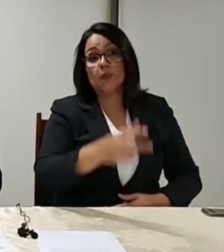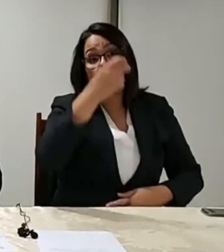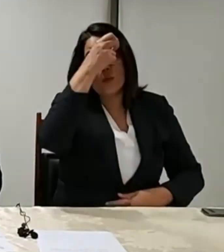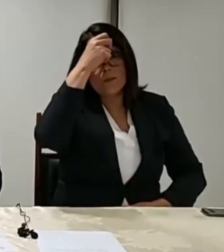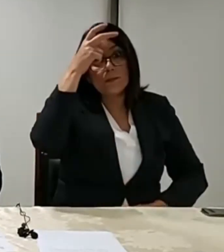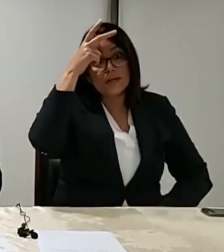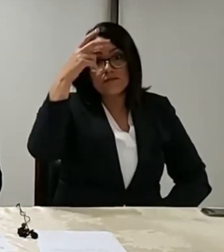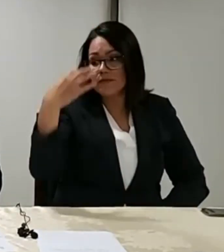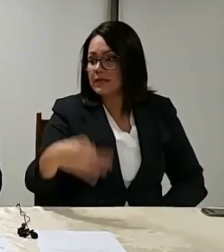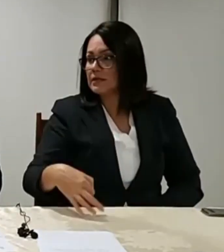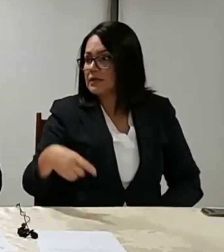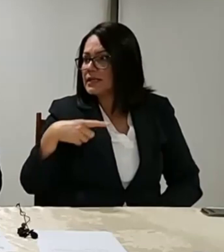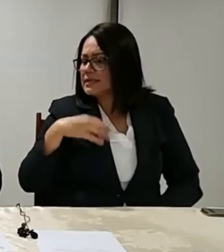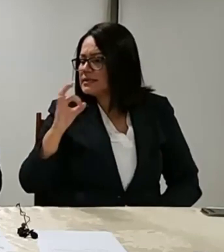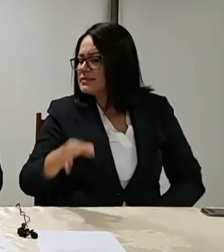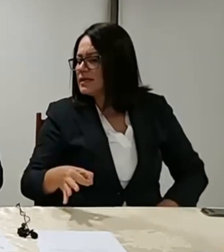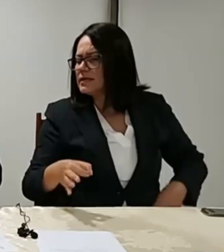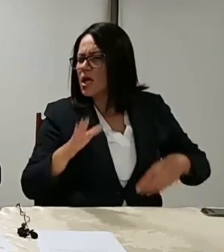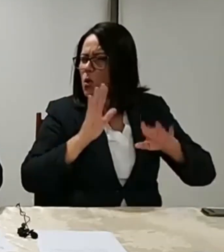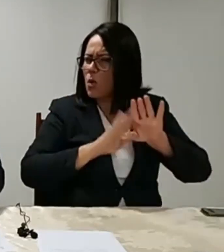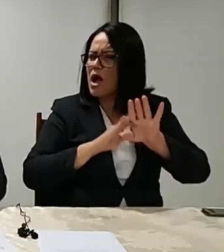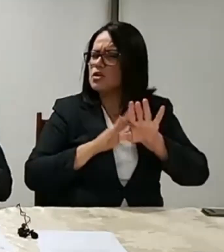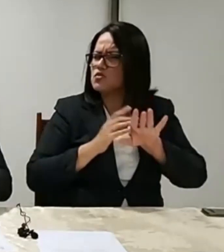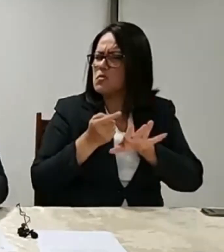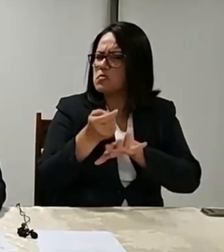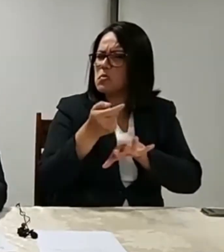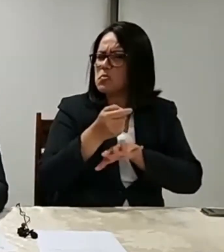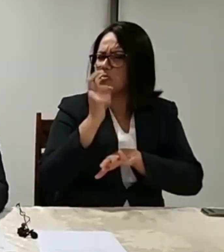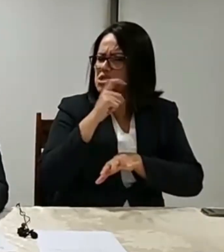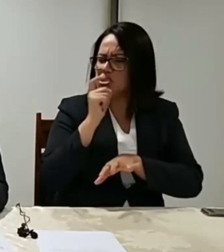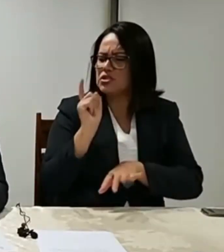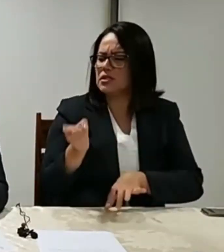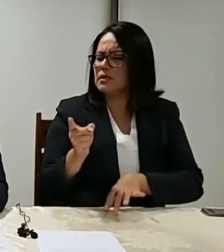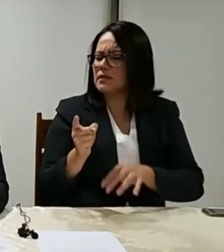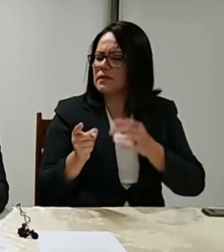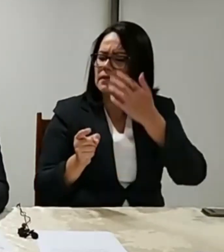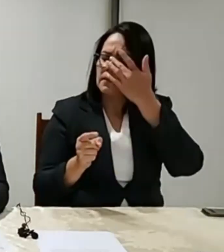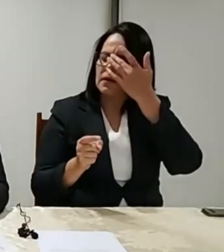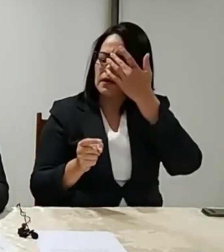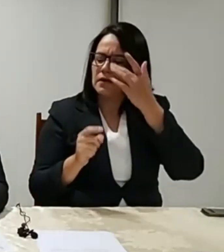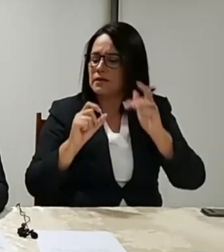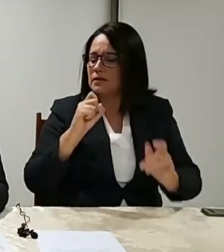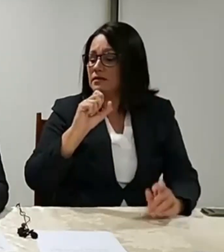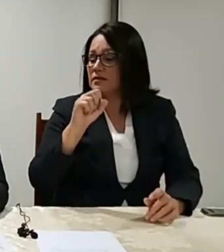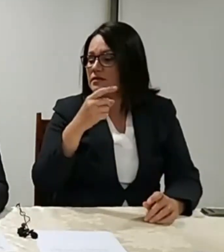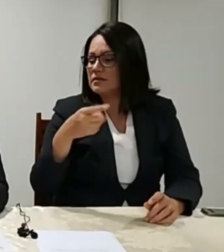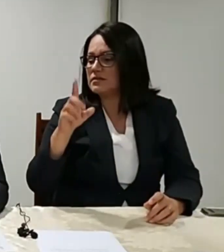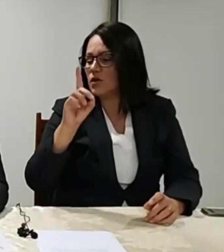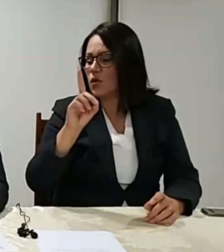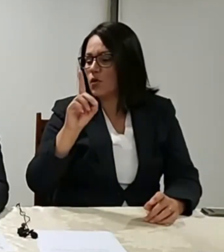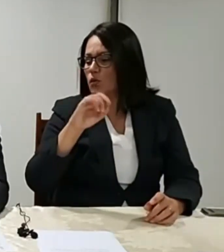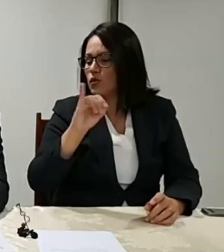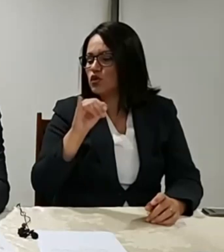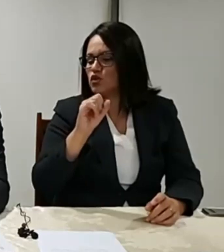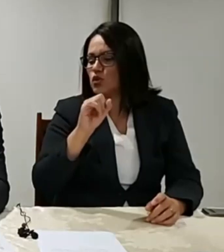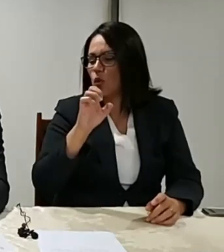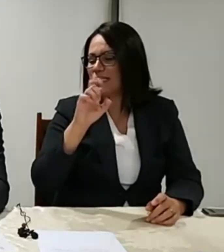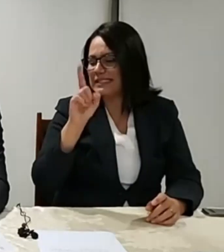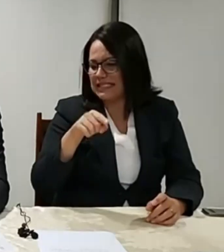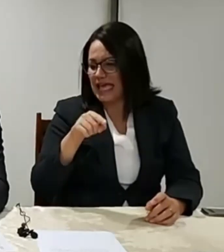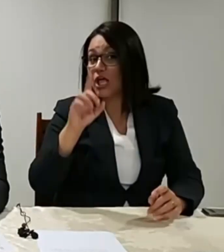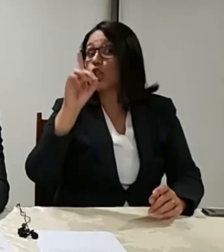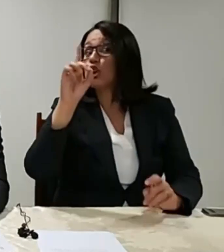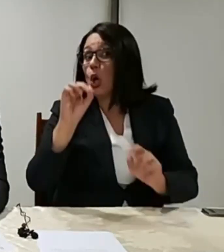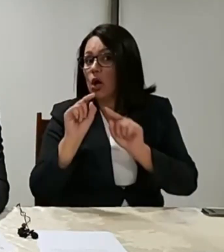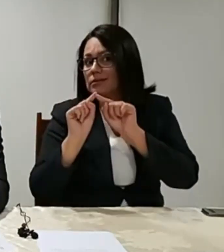Tenho certeza que não é fake news, não, porque eu acho que é fake news. Prefeito São José do... Eu não vou terminar o nome final aqui, porque pode ser que seja fake